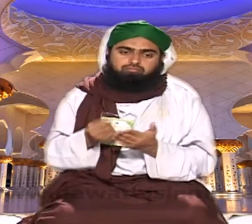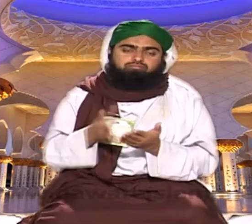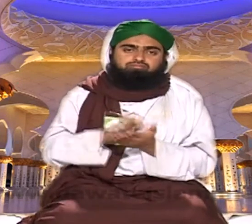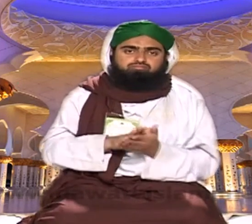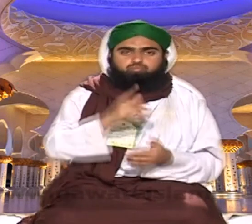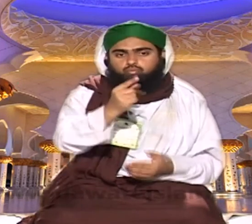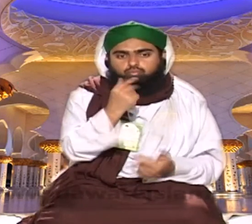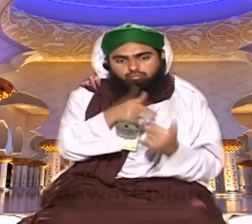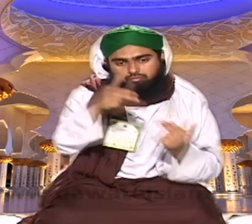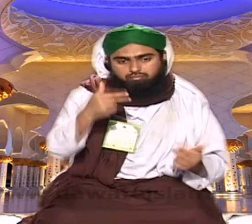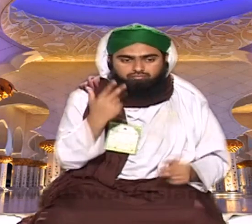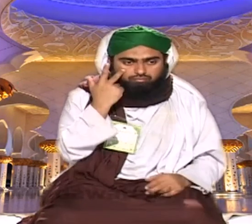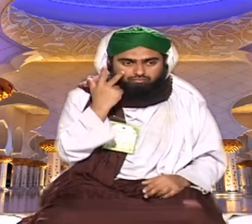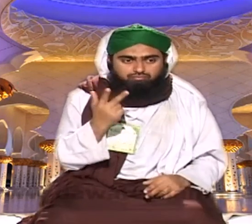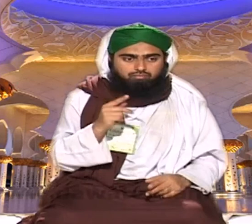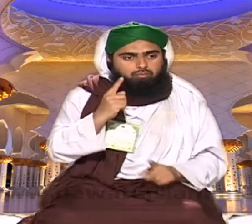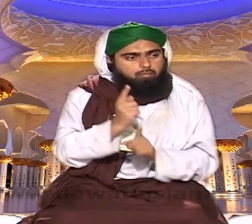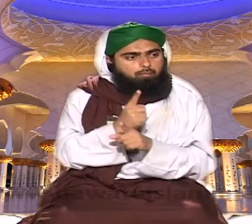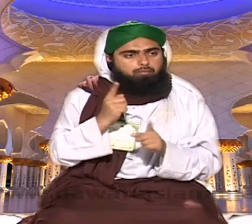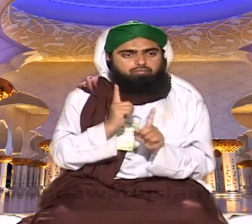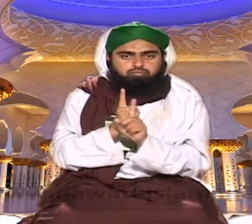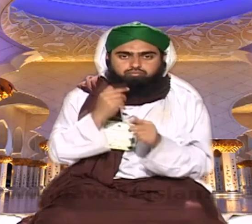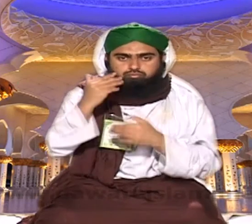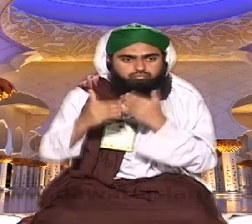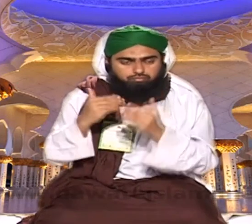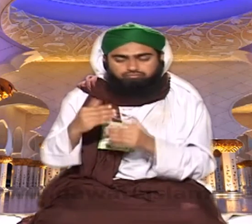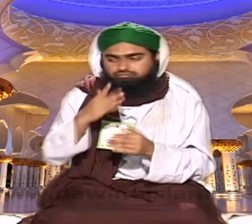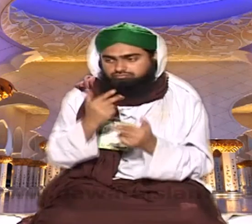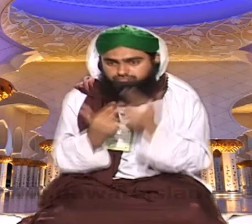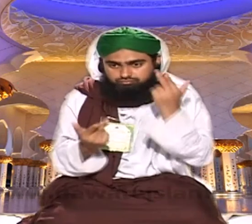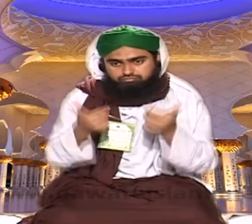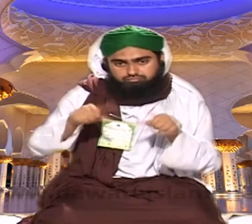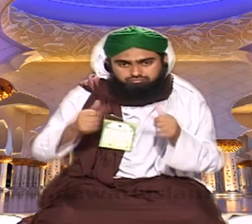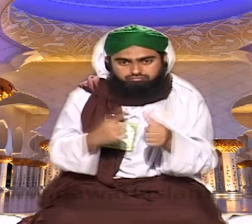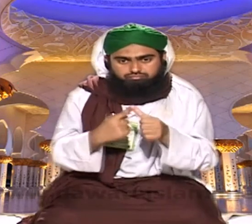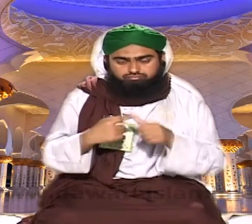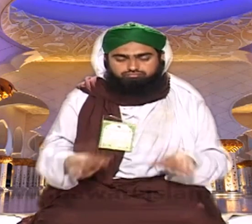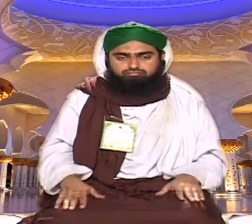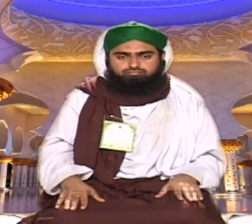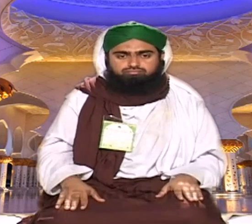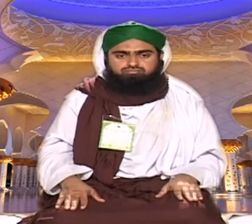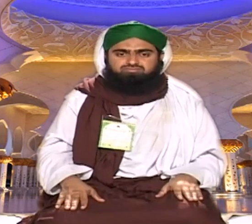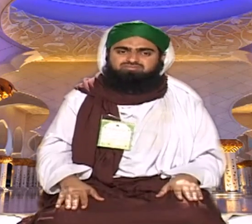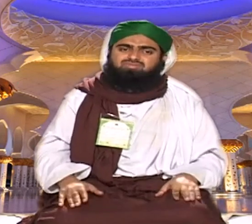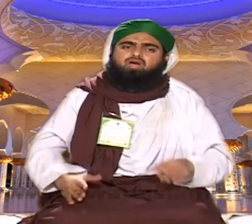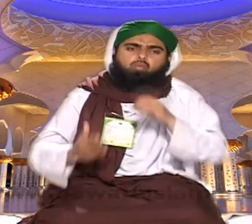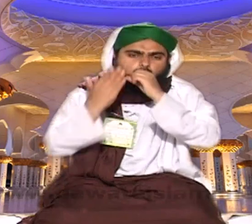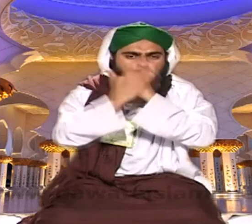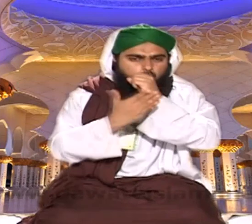بتا ایک بات ان کو بھی عجیب لگی تھی پھر میں نے مزید دن کے بڑے باتیں تصدیف کی تو بات یہ تھی کہ خندیر